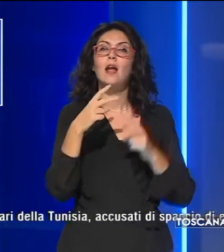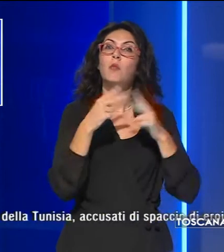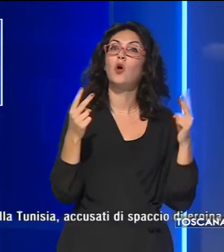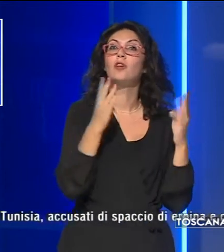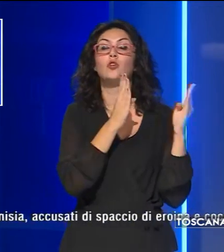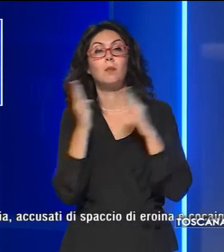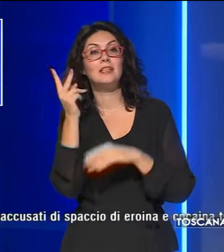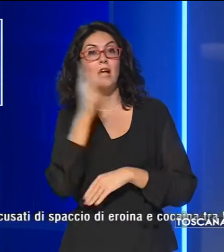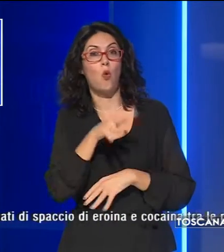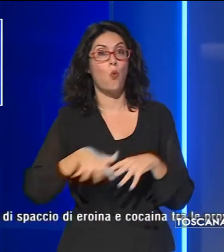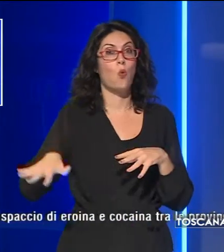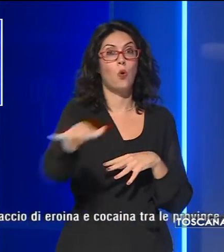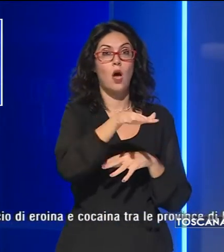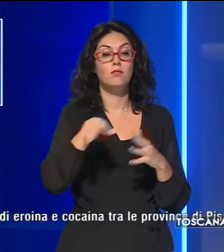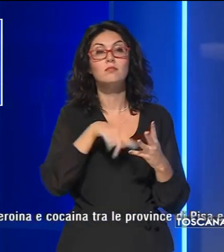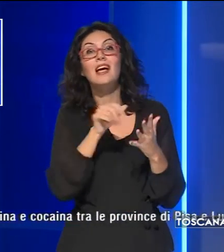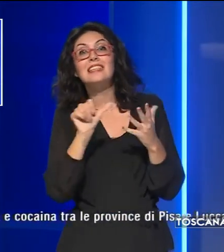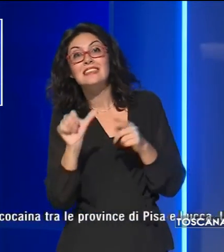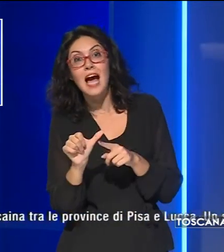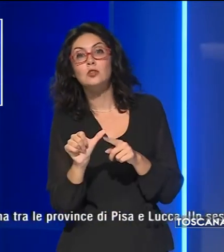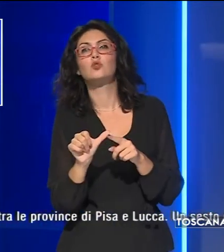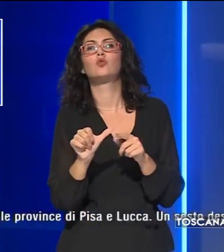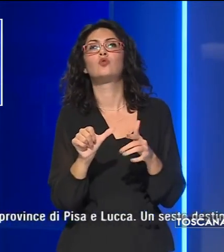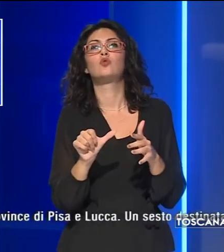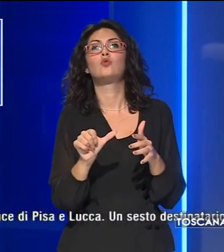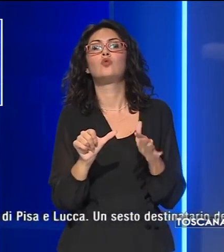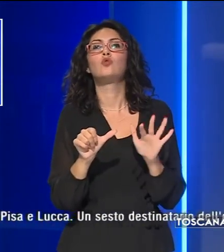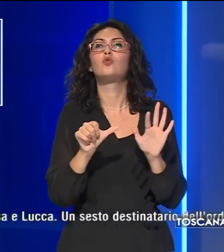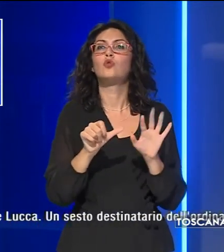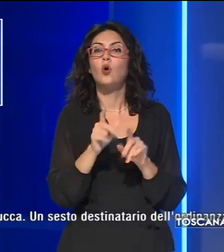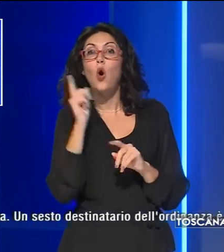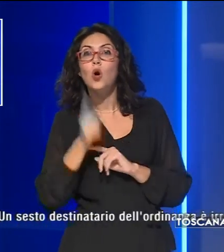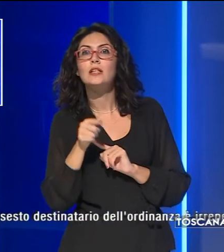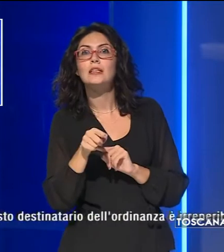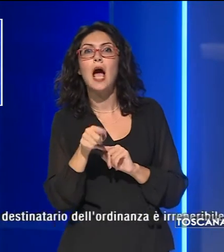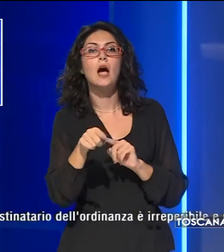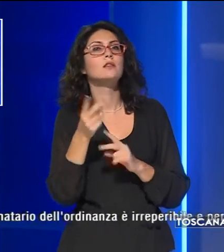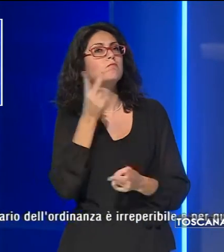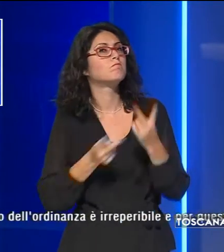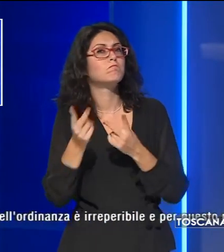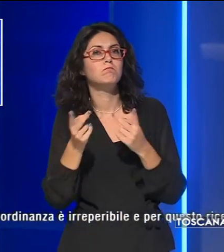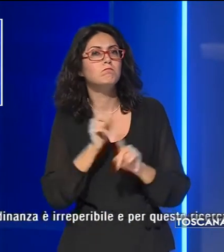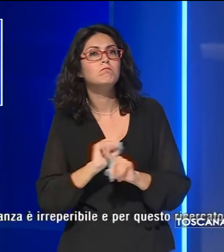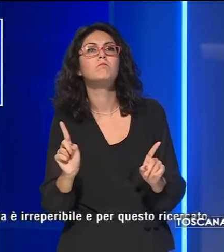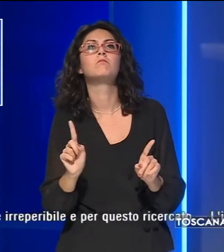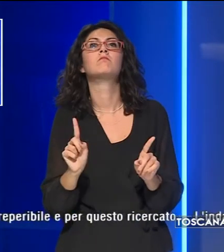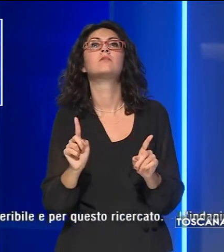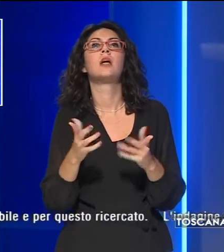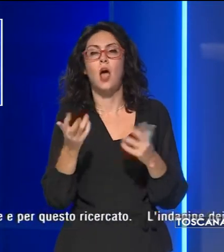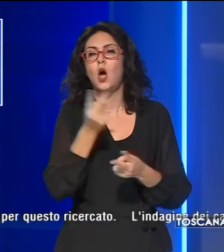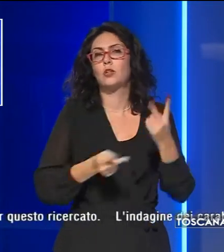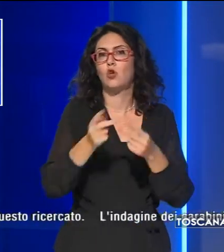Lucca. Un sesto destinatario dell'ordinanza è irreperibile e per questo è